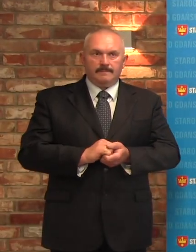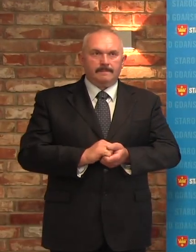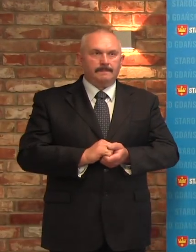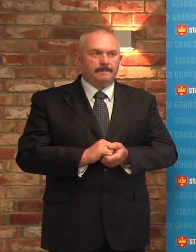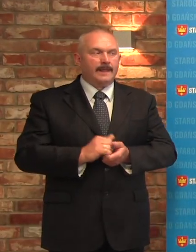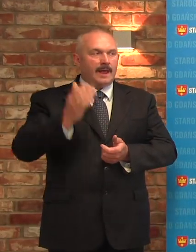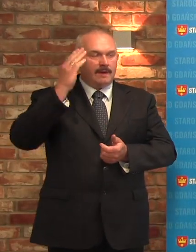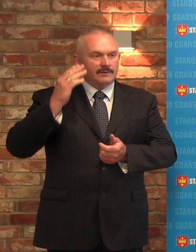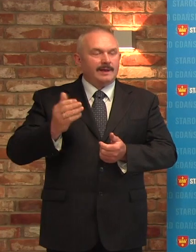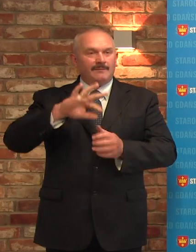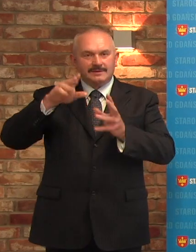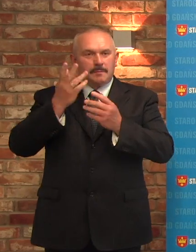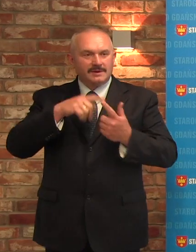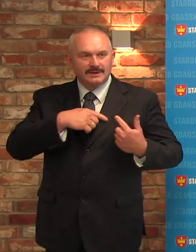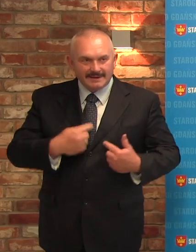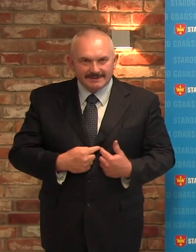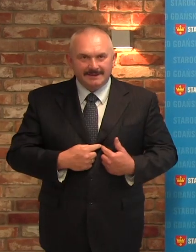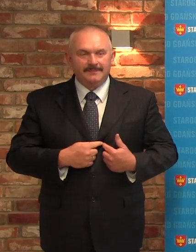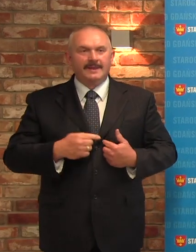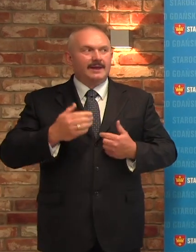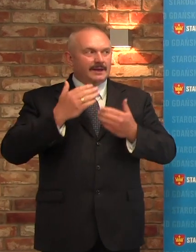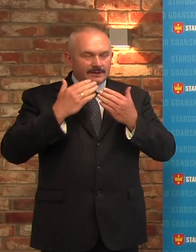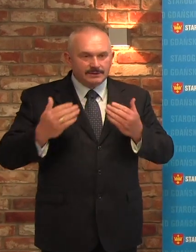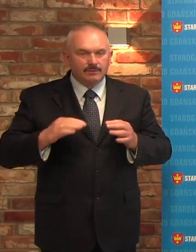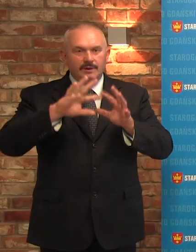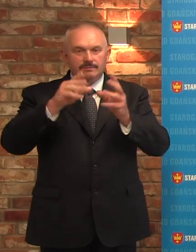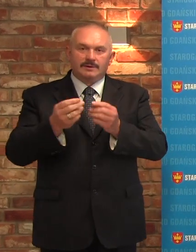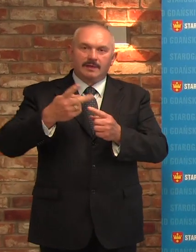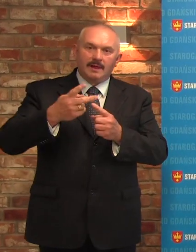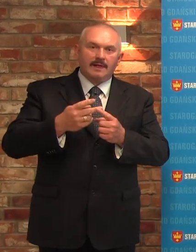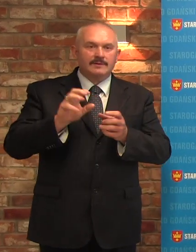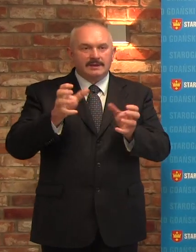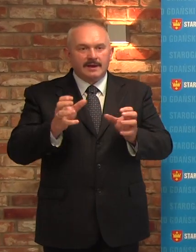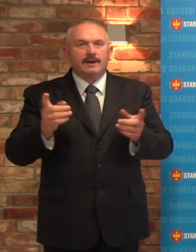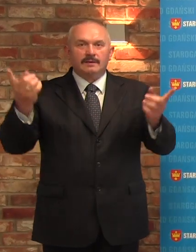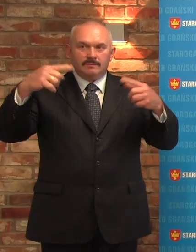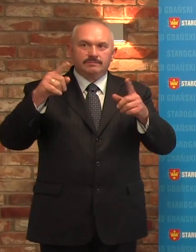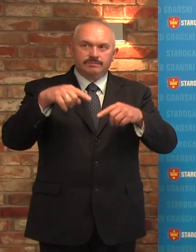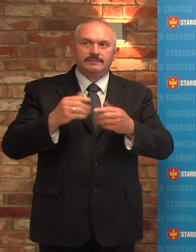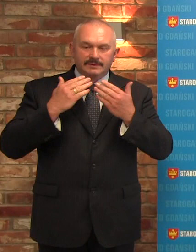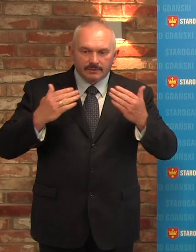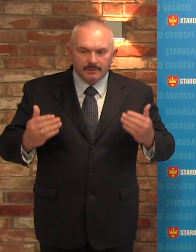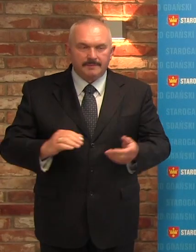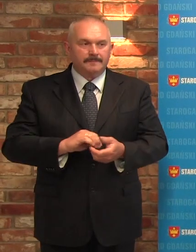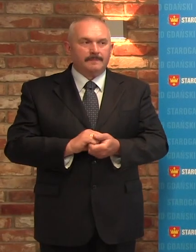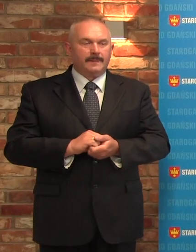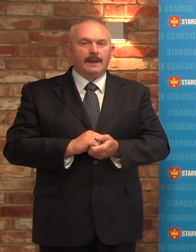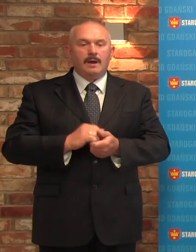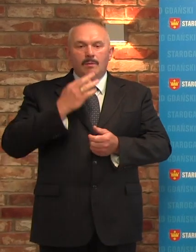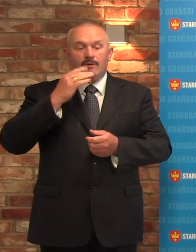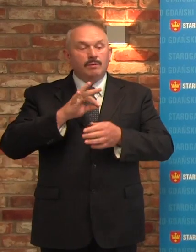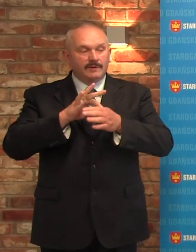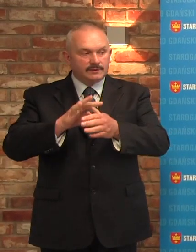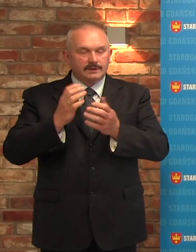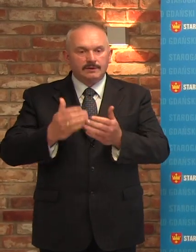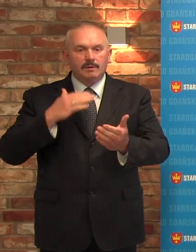Witam wszystkich bardzo serdecznie, dziękuję mediom za sporo zainteresowanie. Jak powiedziała pani prowadząca,